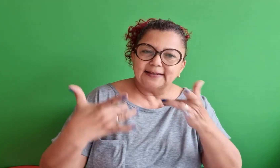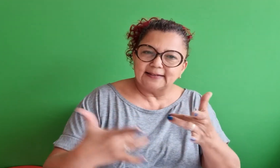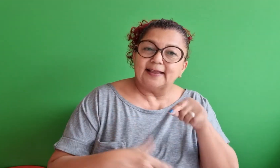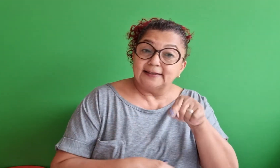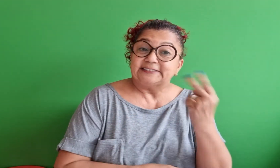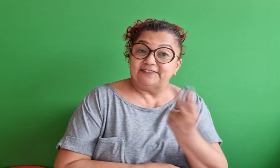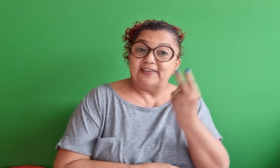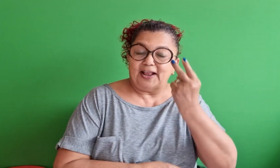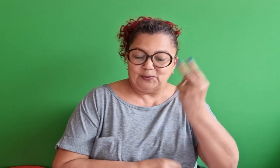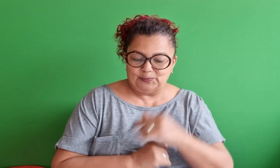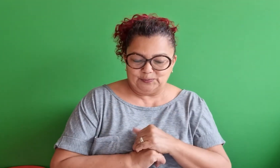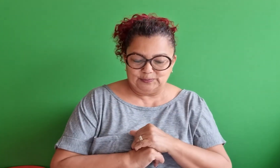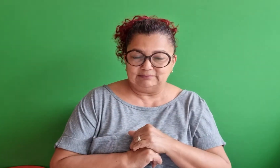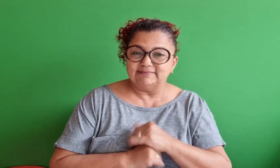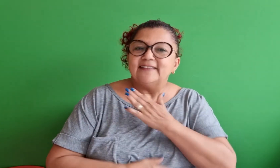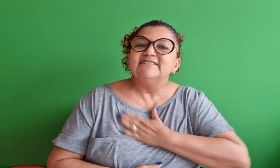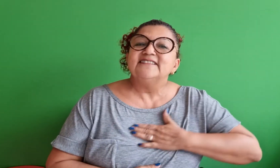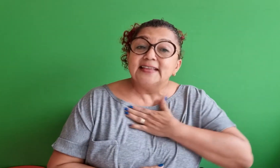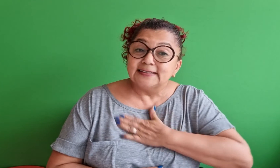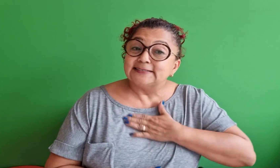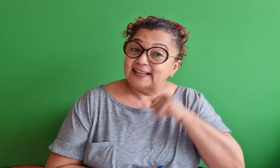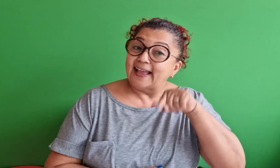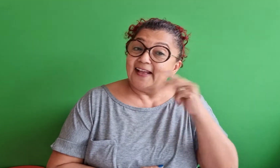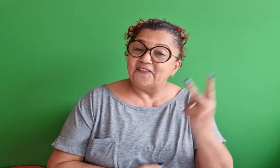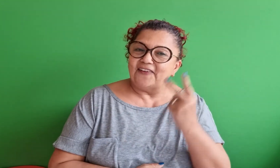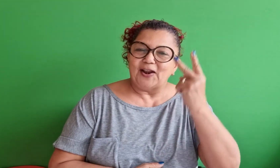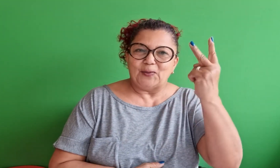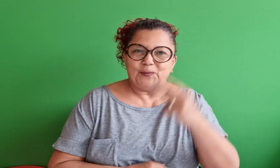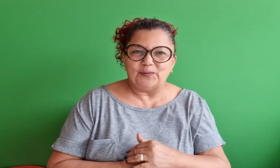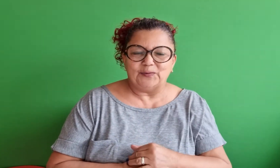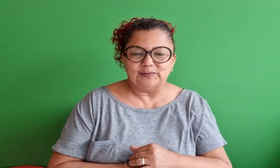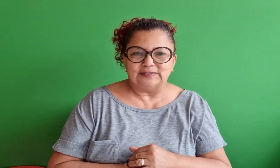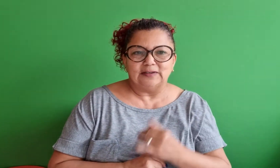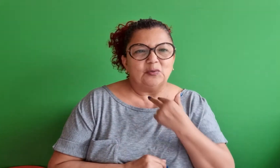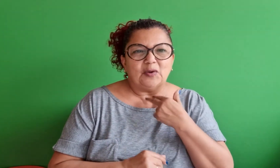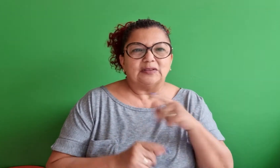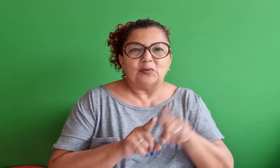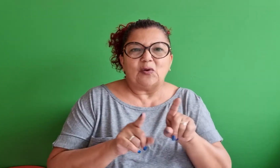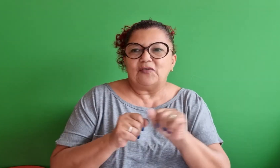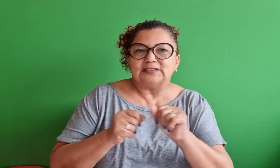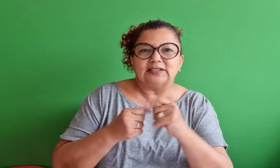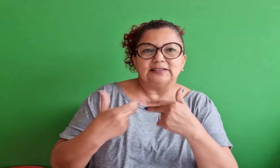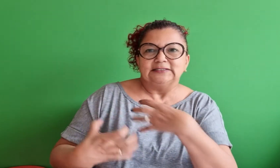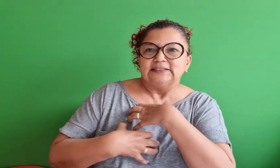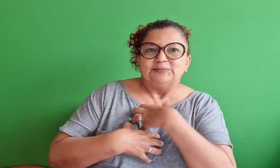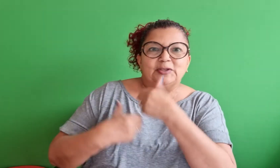caridade e sentir feliz por isso. Esse é o valor que precisamos dar.